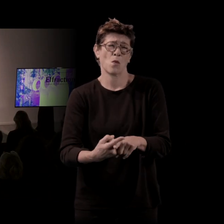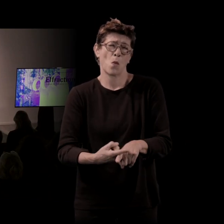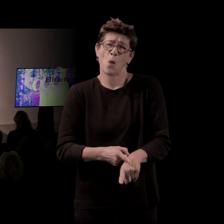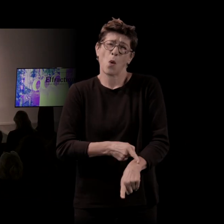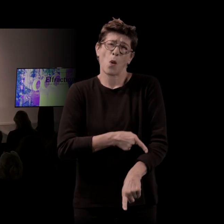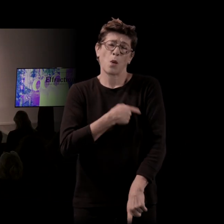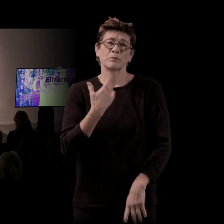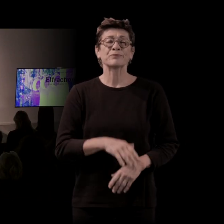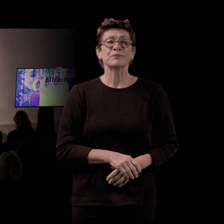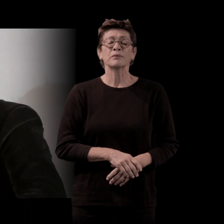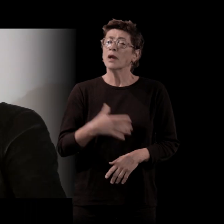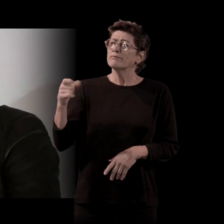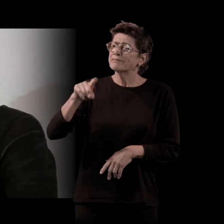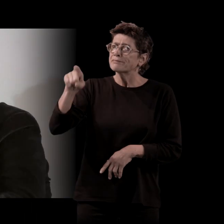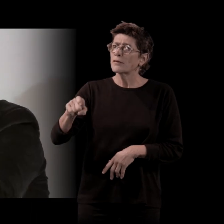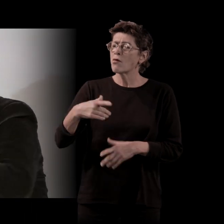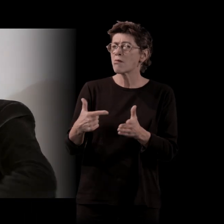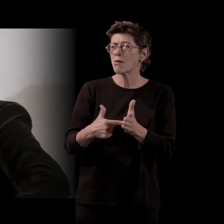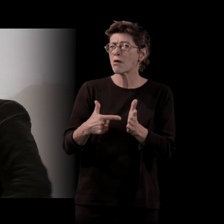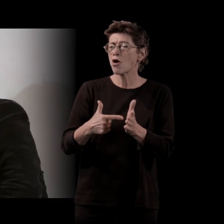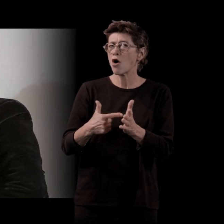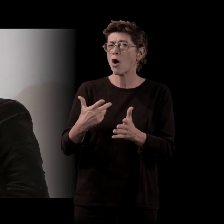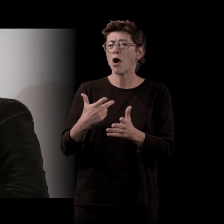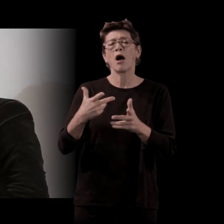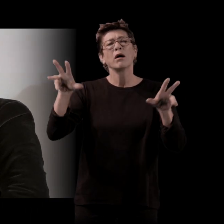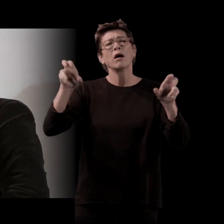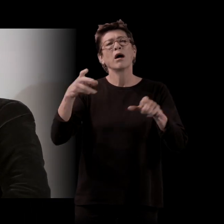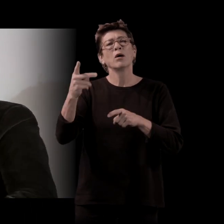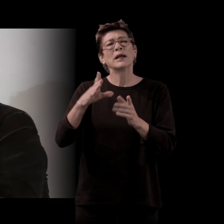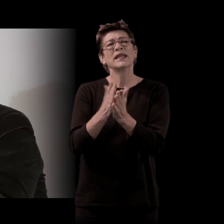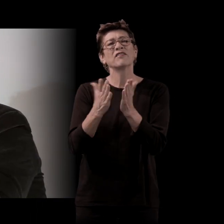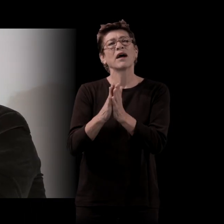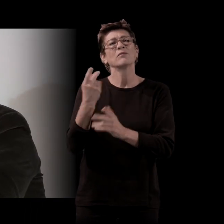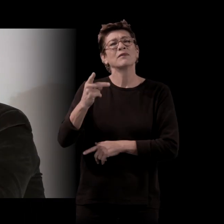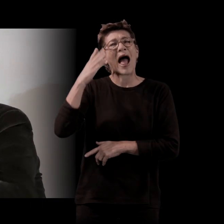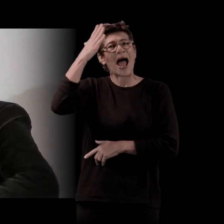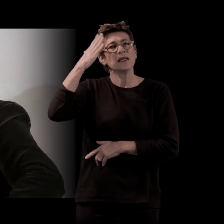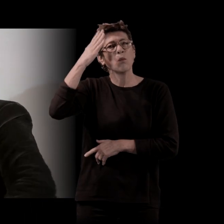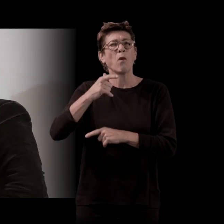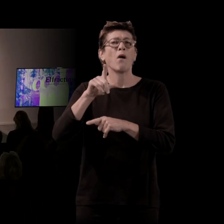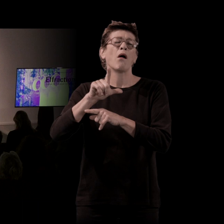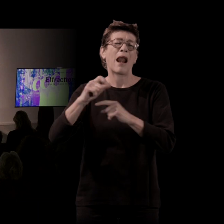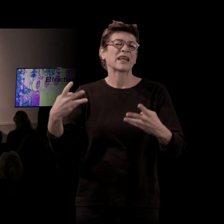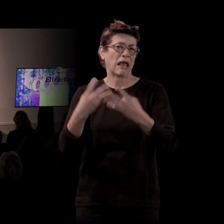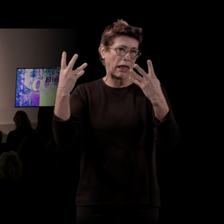-vous lancé aux Animaux la guerre, qui est devenu le succès qu'on connaît et qui vous a véritablement lancé ? Oui.